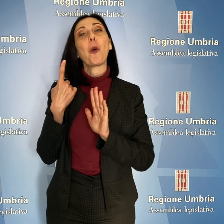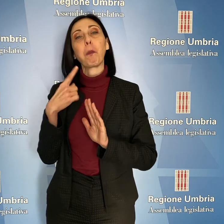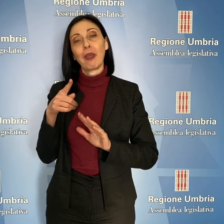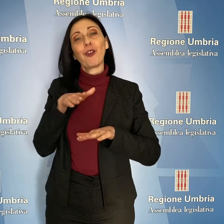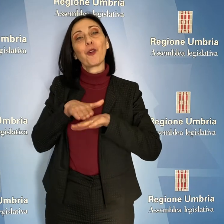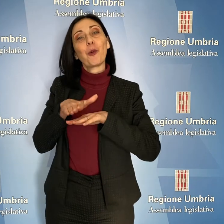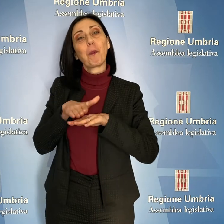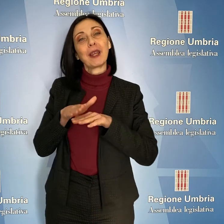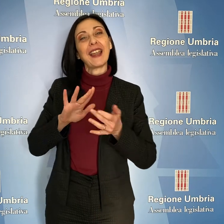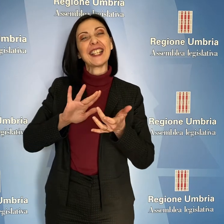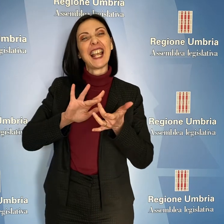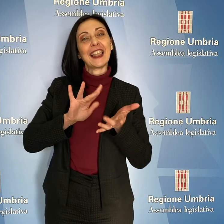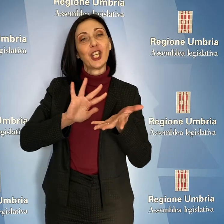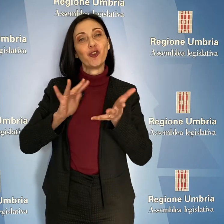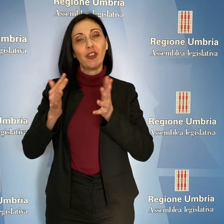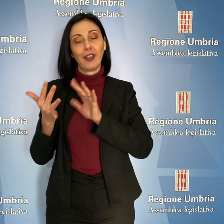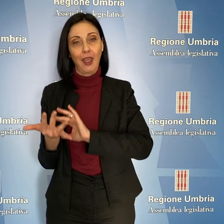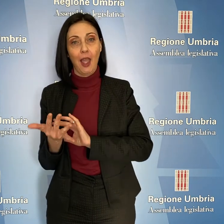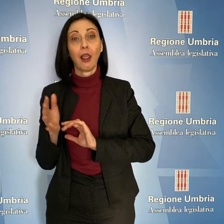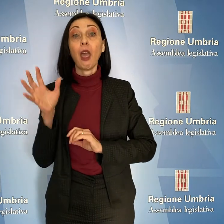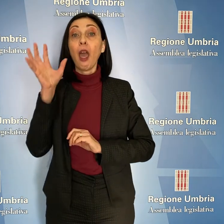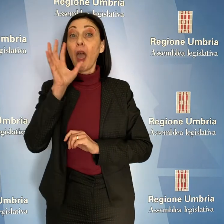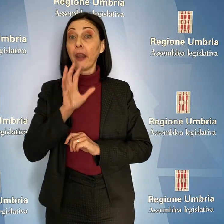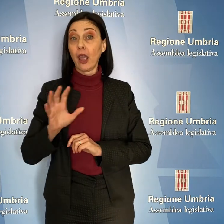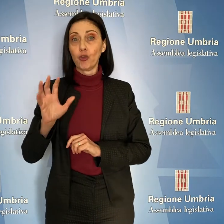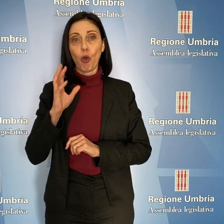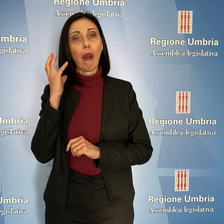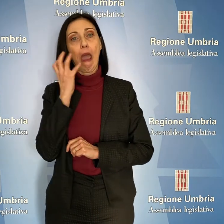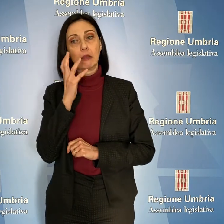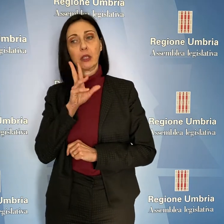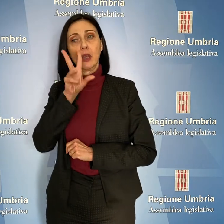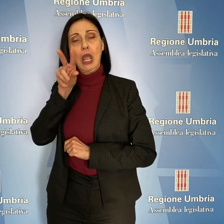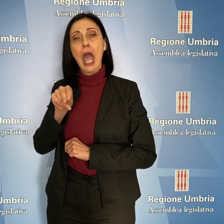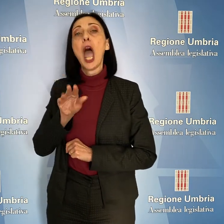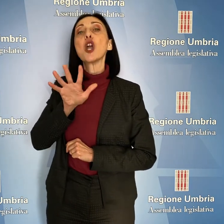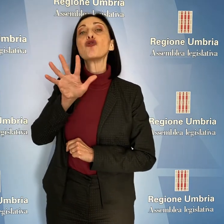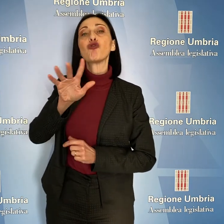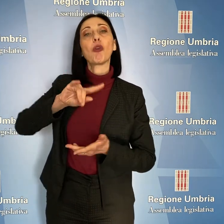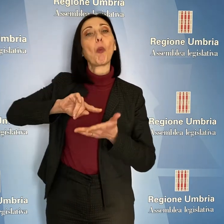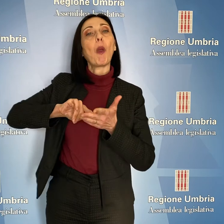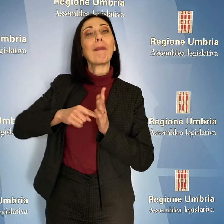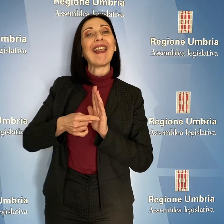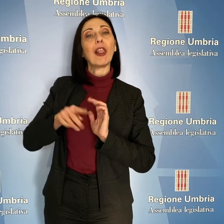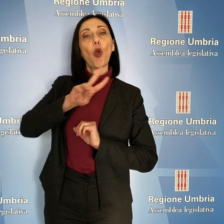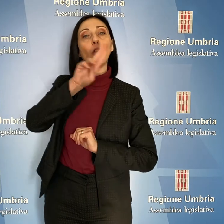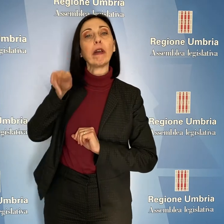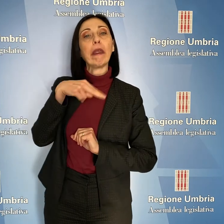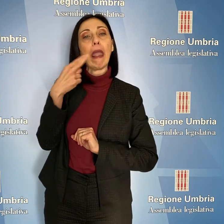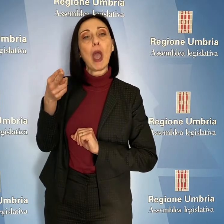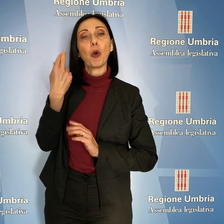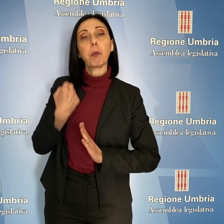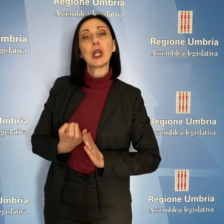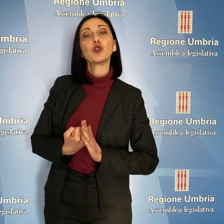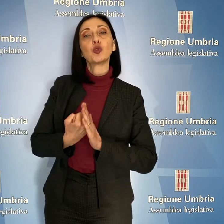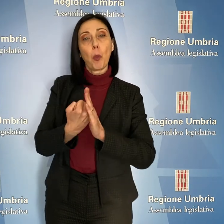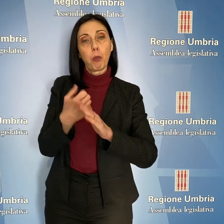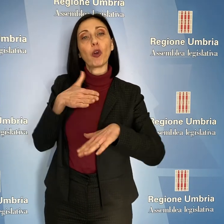La regione, ha assicurato l'assessore, metterà 5 milioni di euro a supporto dello sviluppo delle competenze digitali